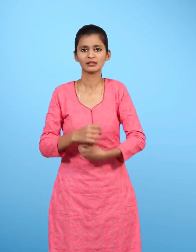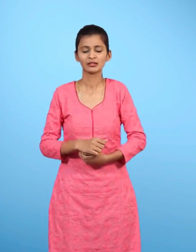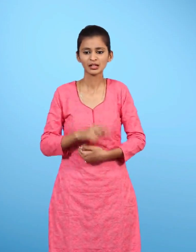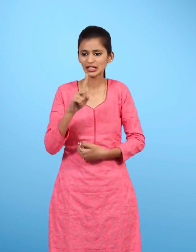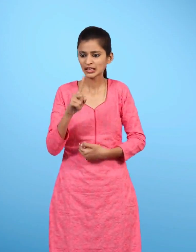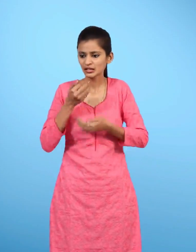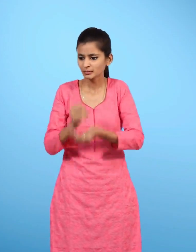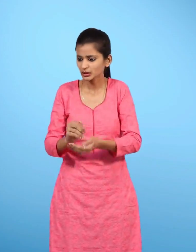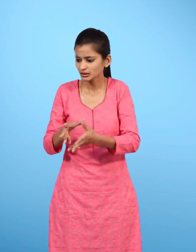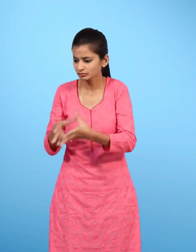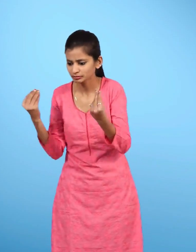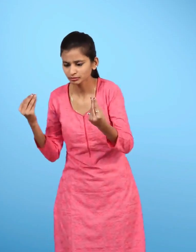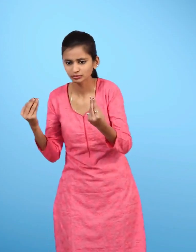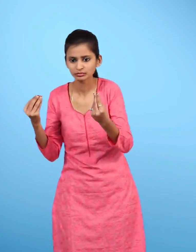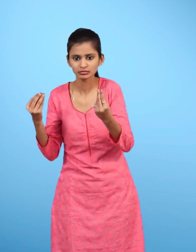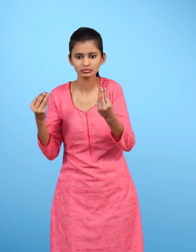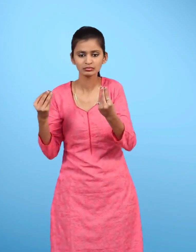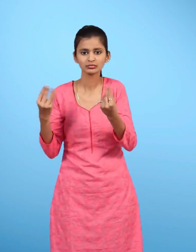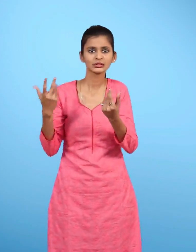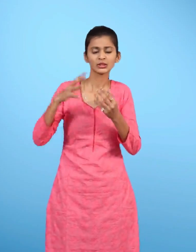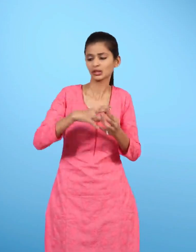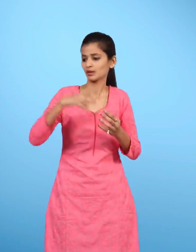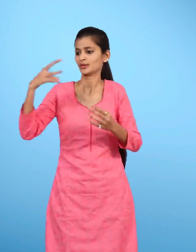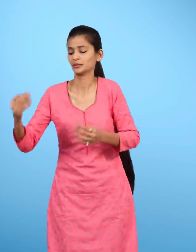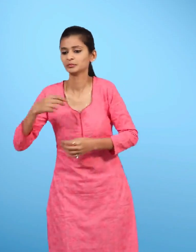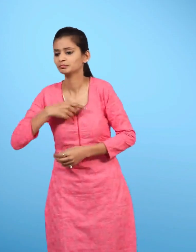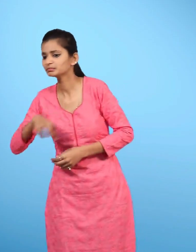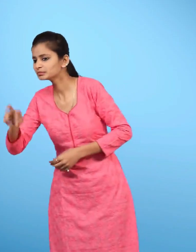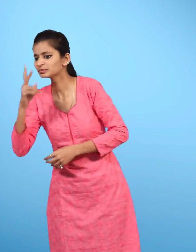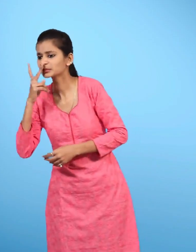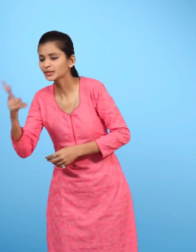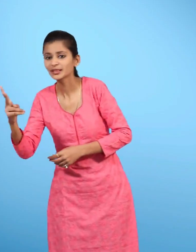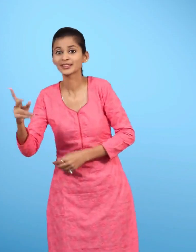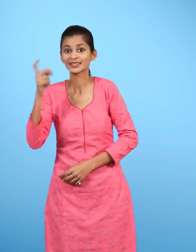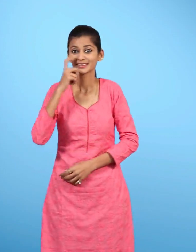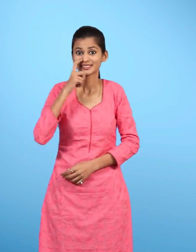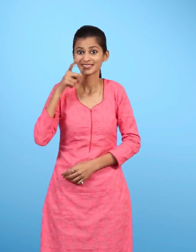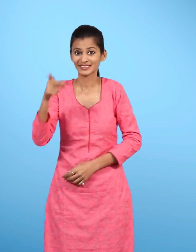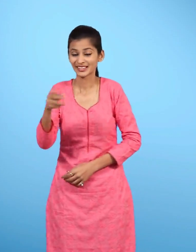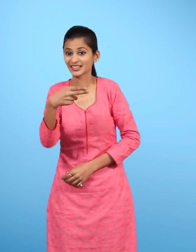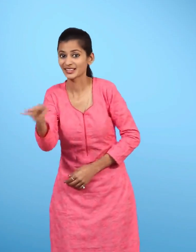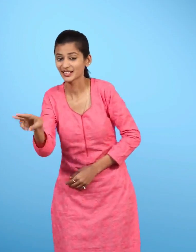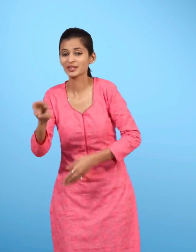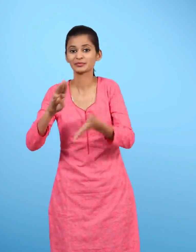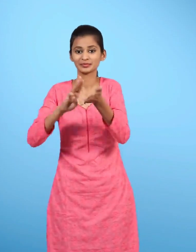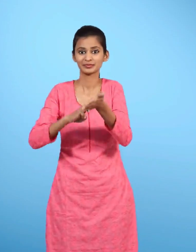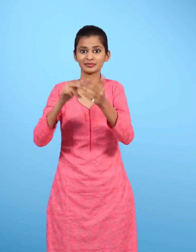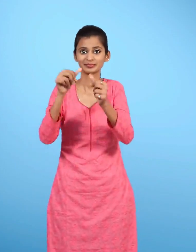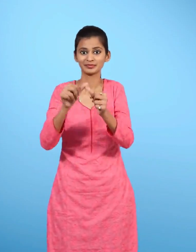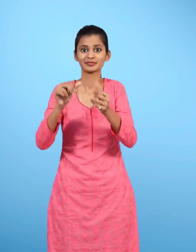एक बच्चा गायाप था बाहर जाकर देखा तो मालिनी बिल्ली के बच्चे को सहला रही